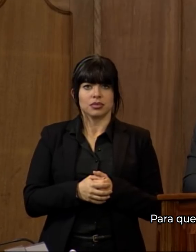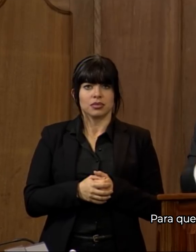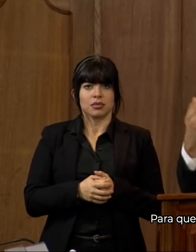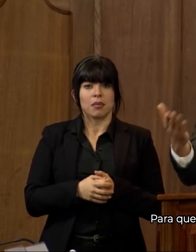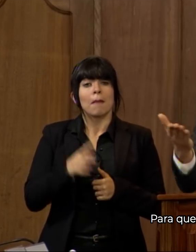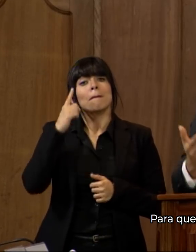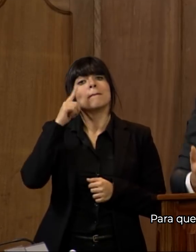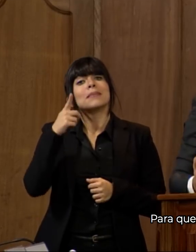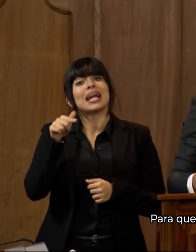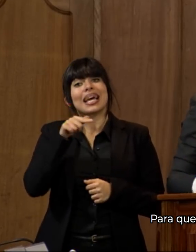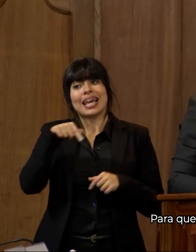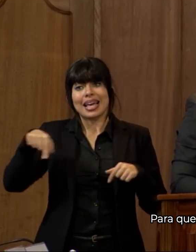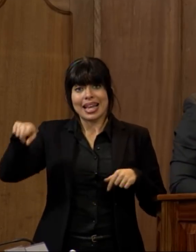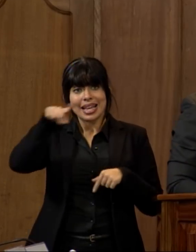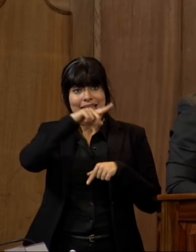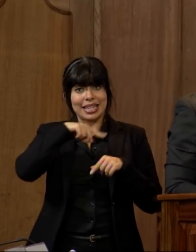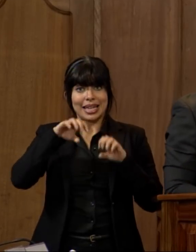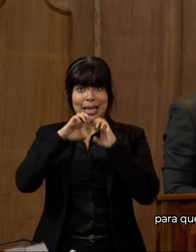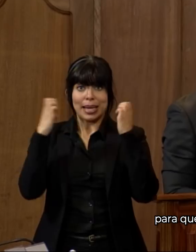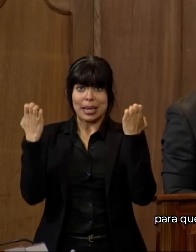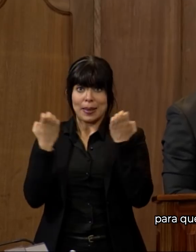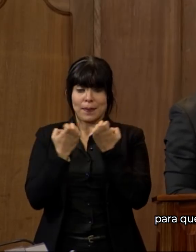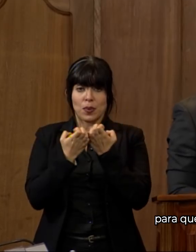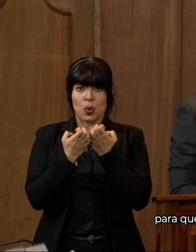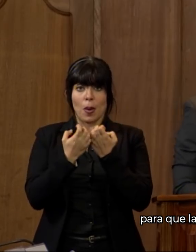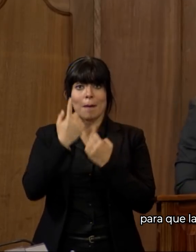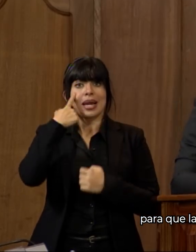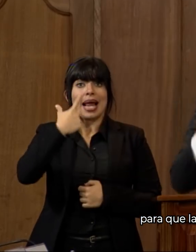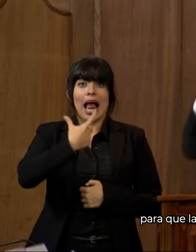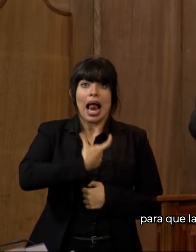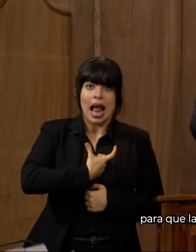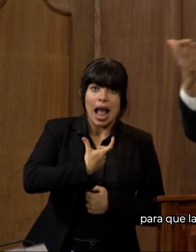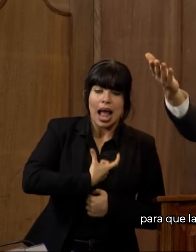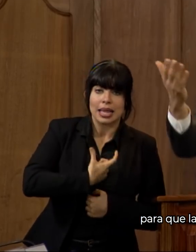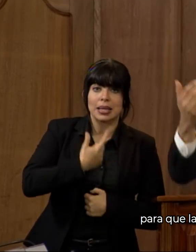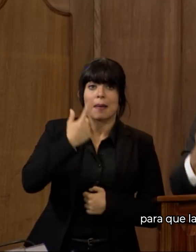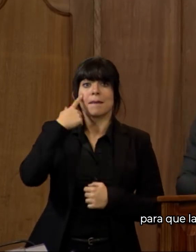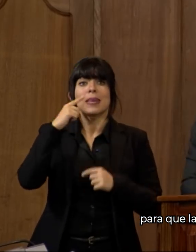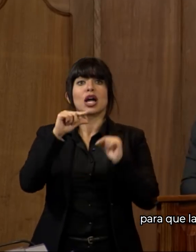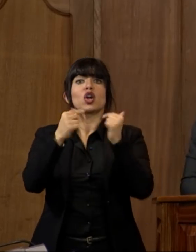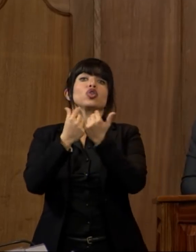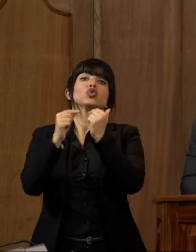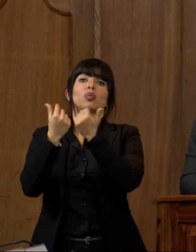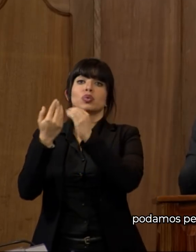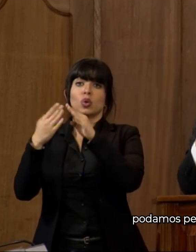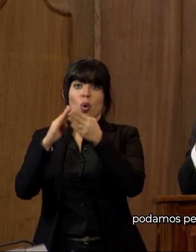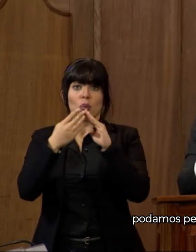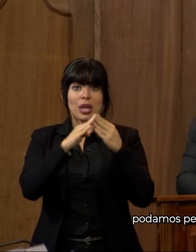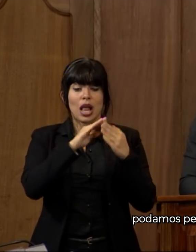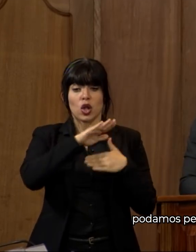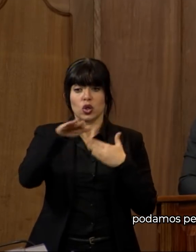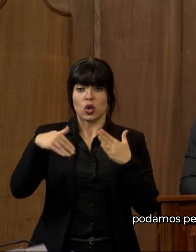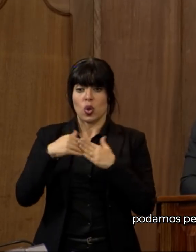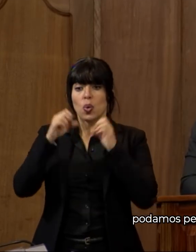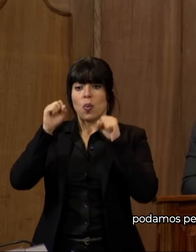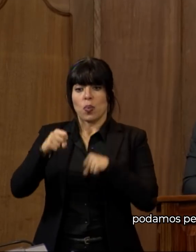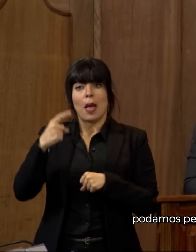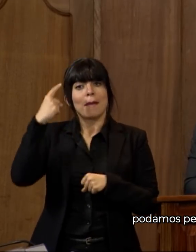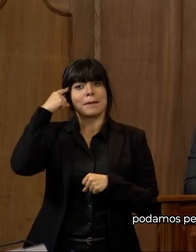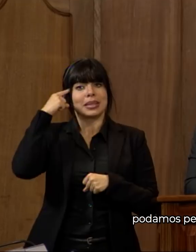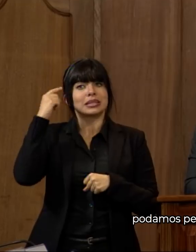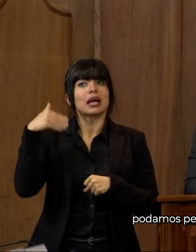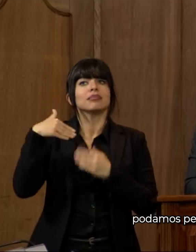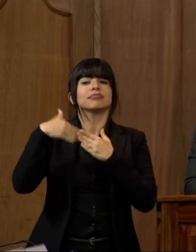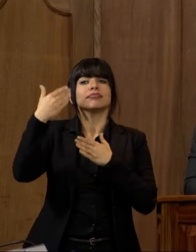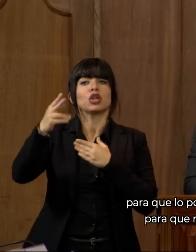Para que este equipo, para que la alcaldía, para que las fuerzas vivas, podamos pensar en el 2050.